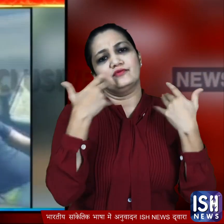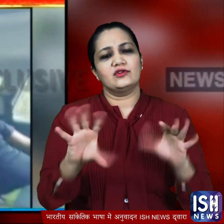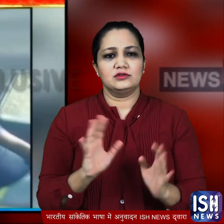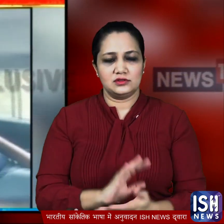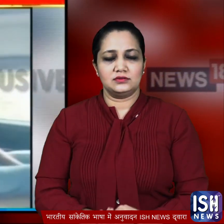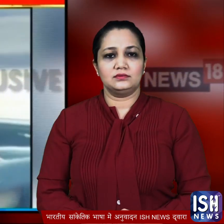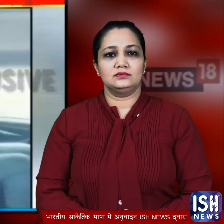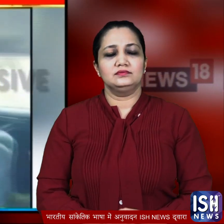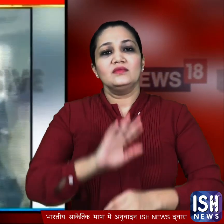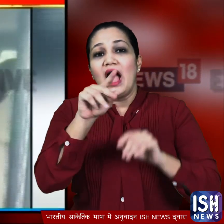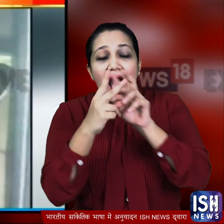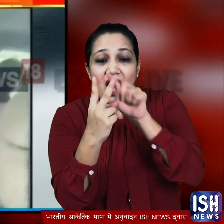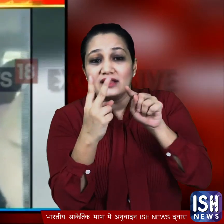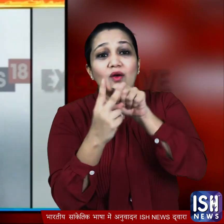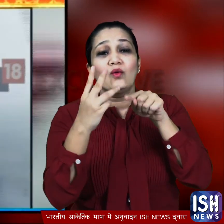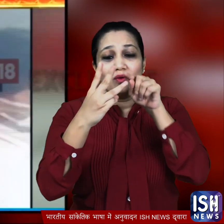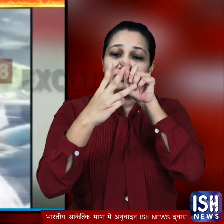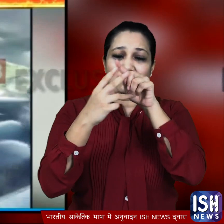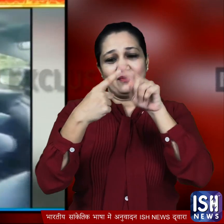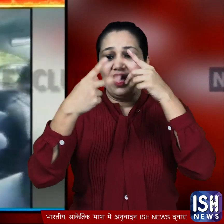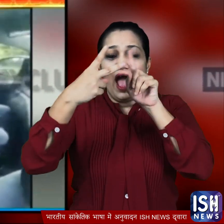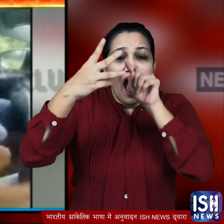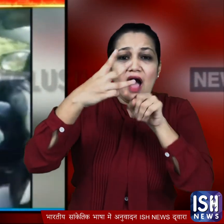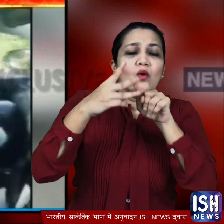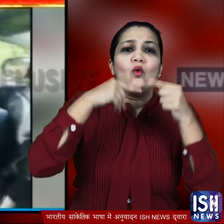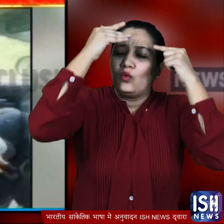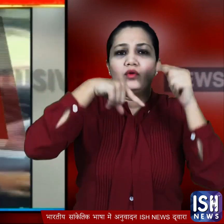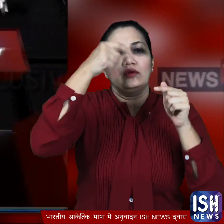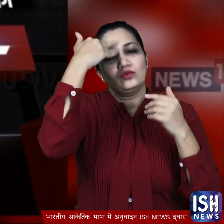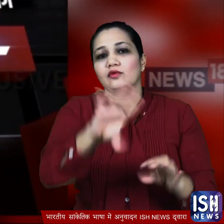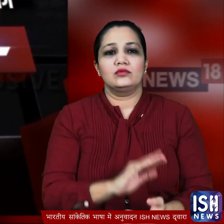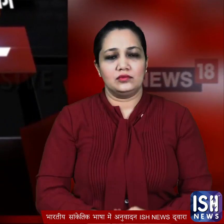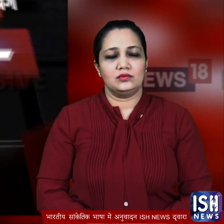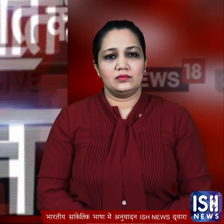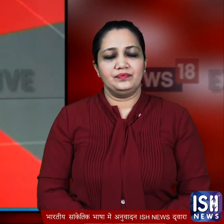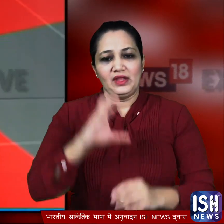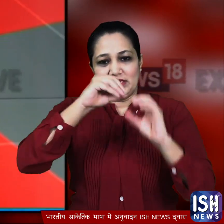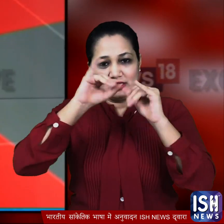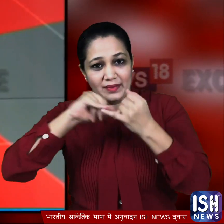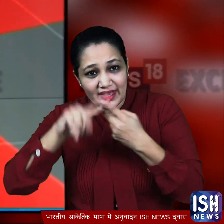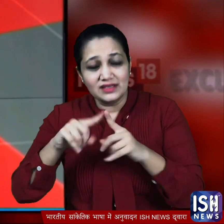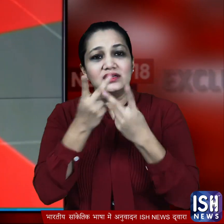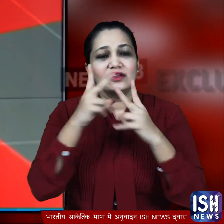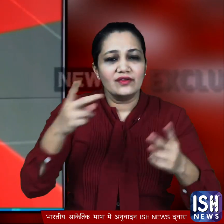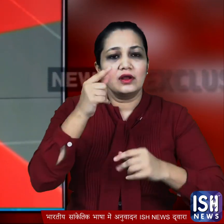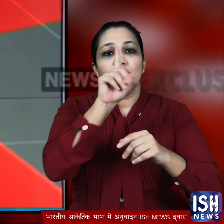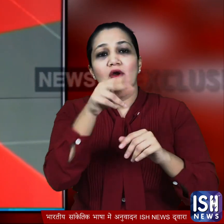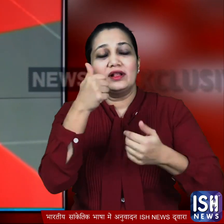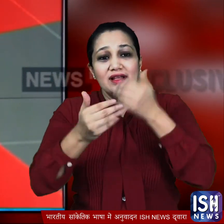हाला कि बाकी के दो लोगों के बारे में प्रभुराम चौधरी को कुछ खास पता नहीं था CBSC की बारवी की परिक्षा रद कर दी गई कोरोना